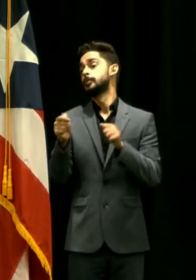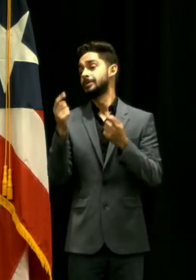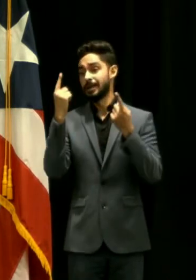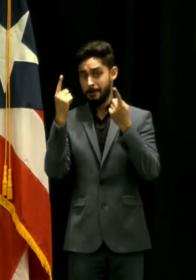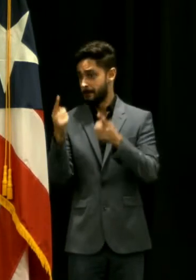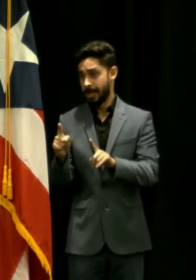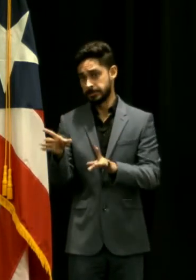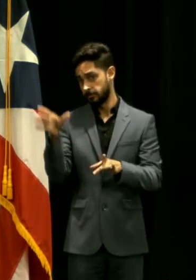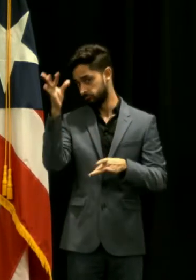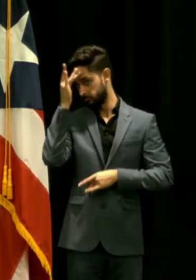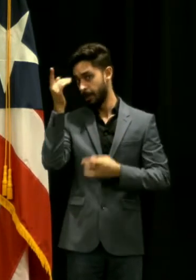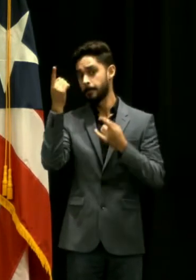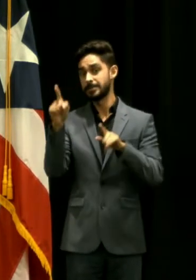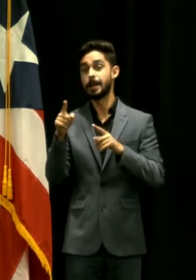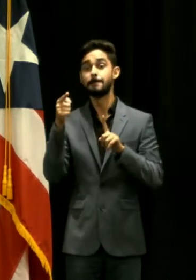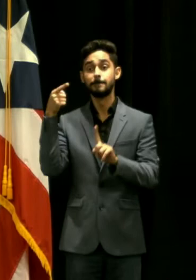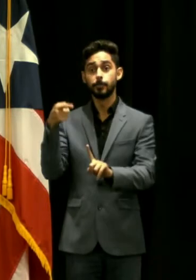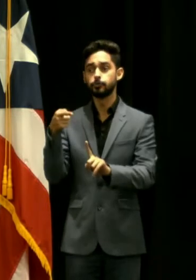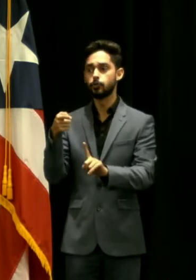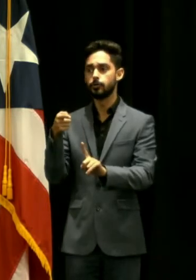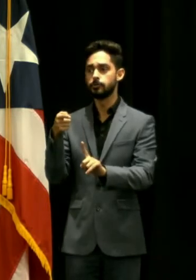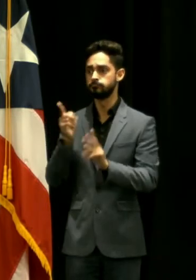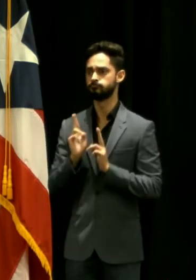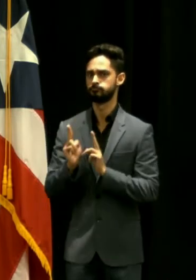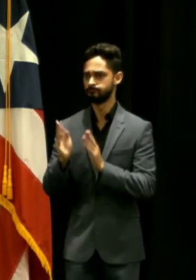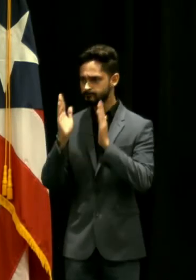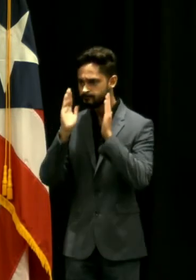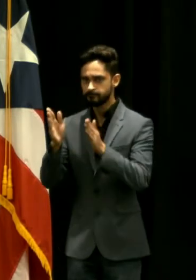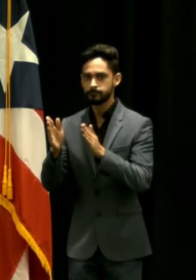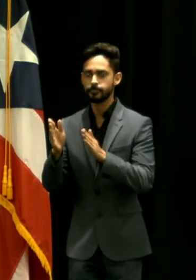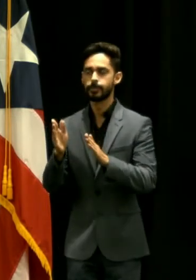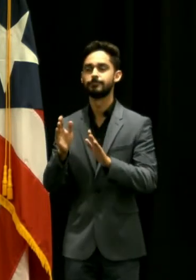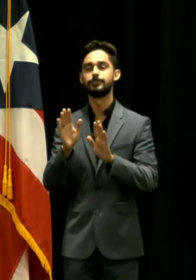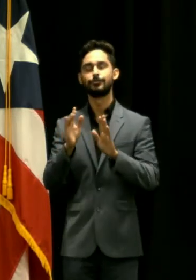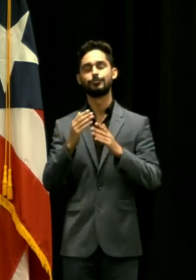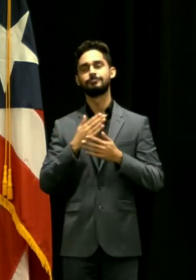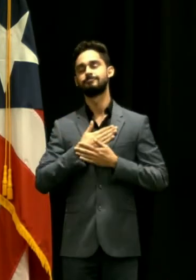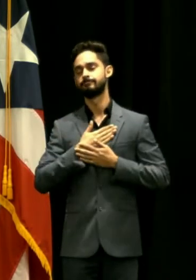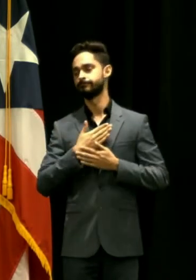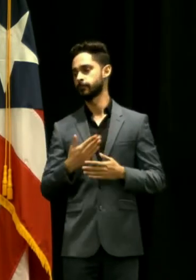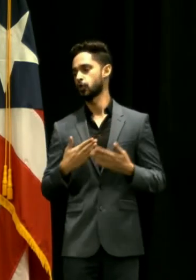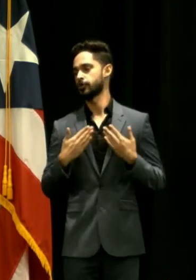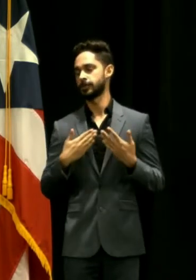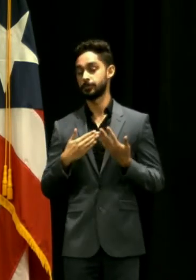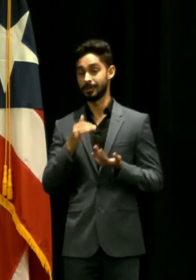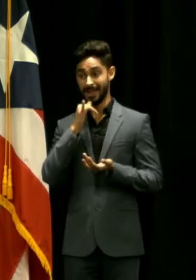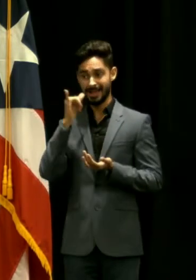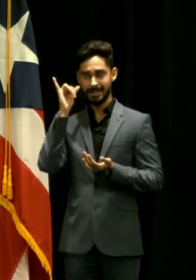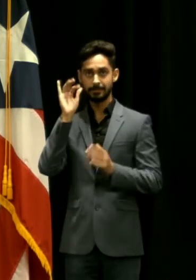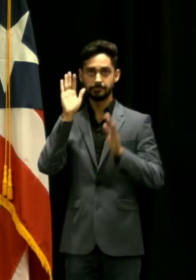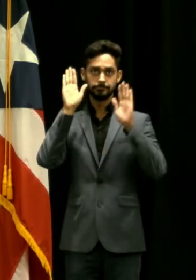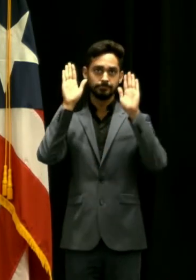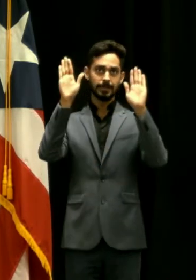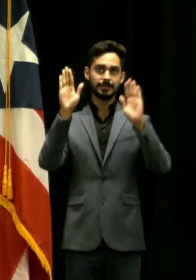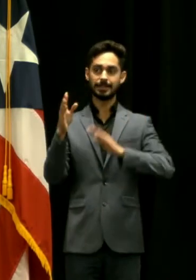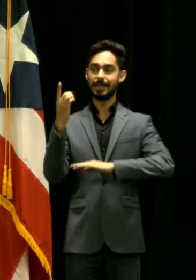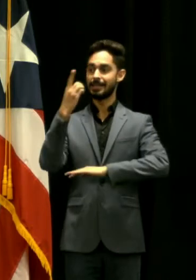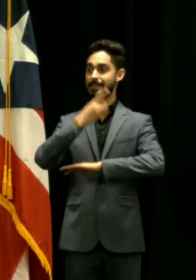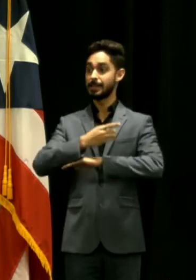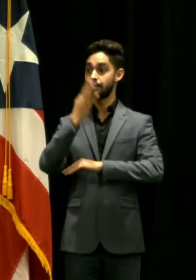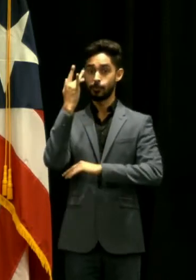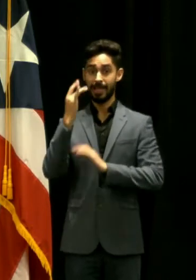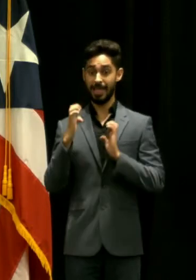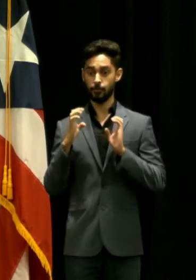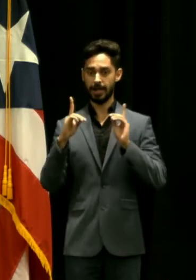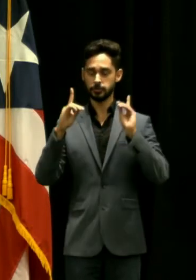rápido ahora me alegro mucho ayer fue un gran día porque ayer fue un gran día porque retomamos esa